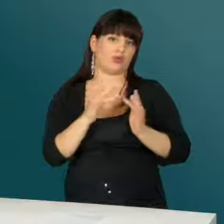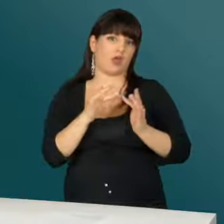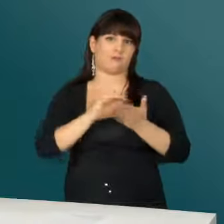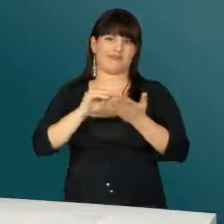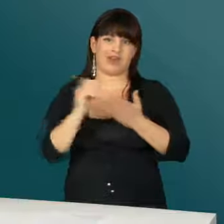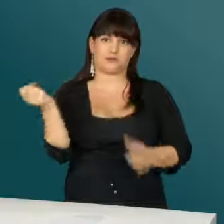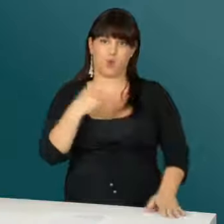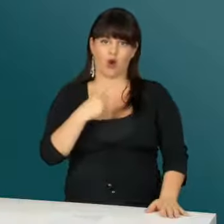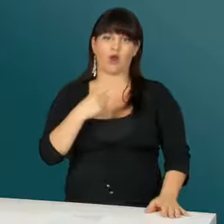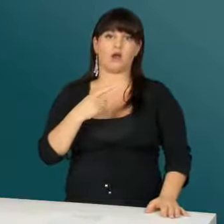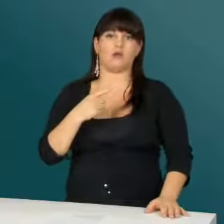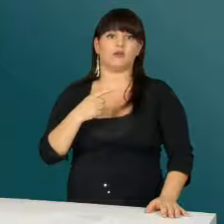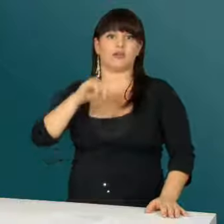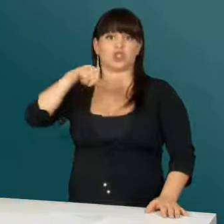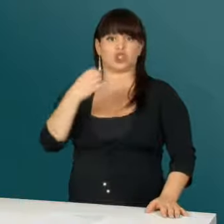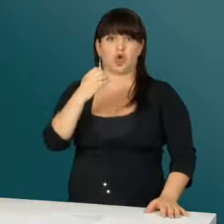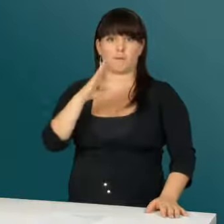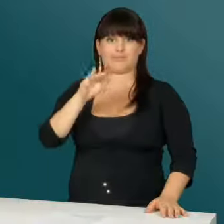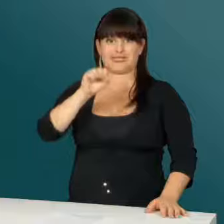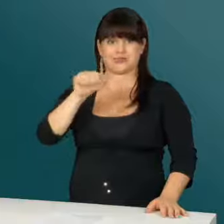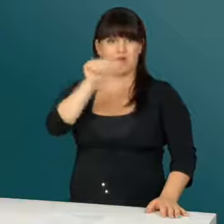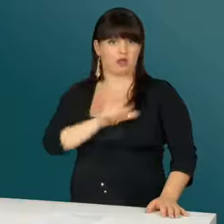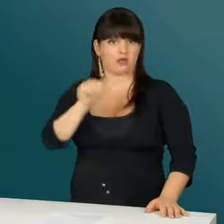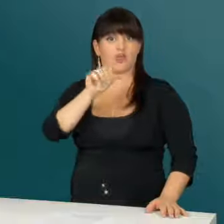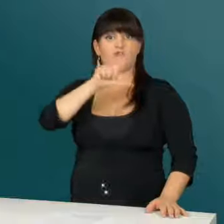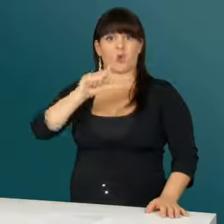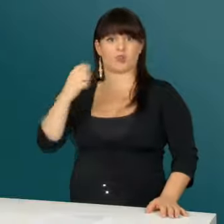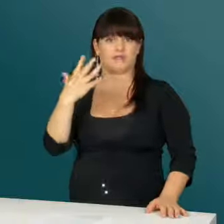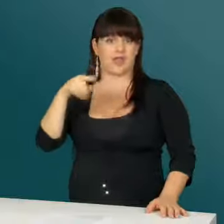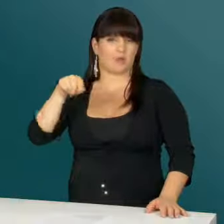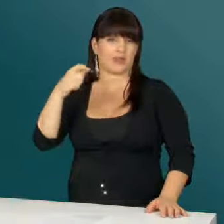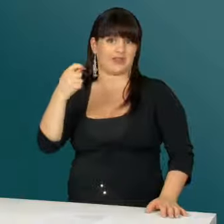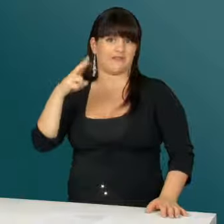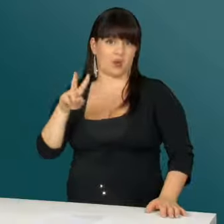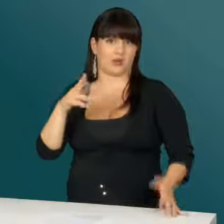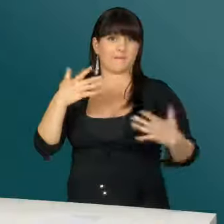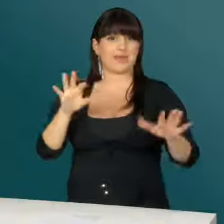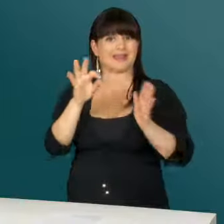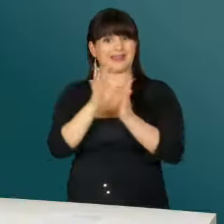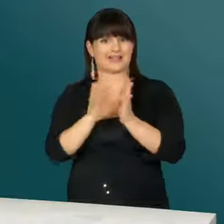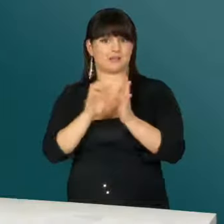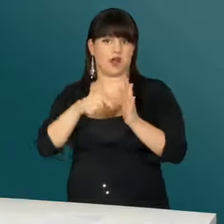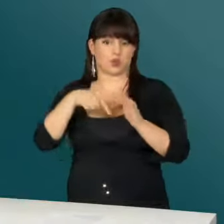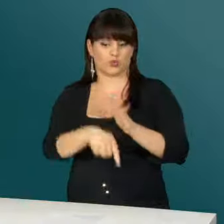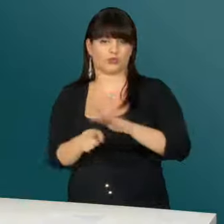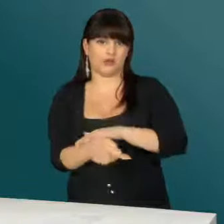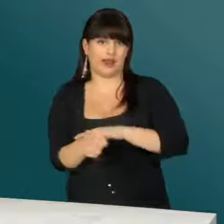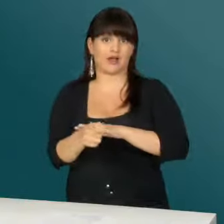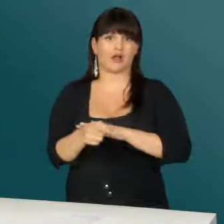uns kontaktieren und eine Bewerbung auf jobs-at-focus5.tv senden. Mehr Details dazu in der